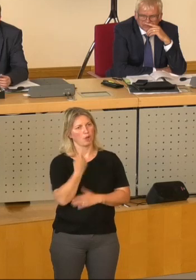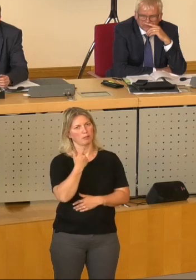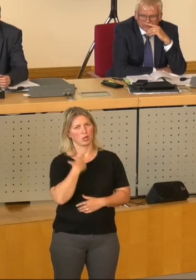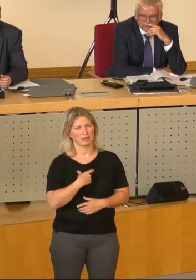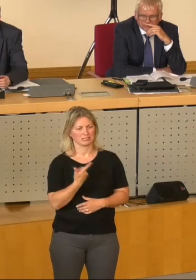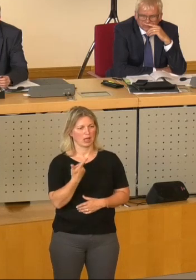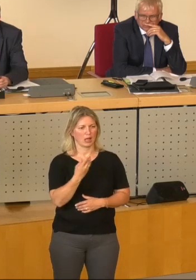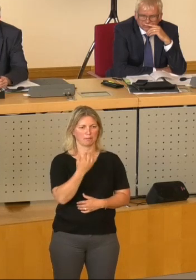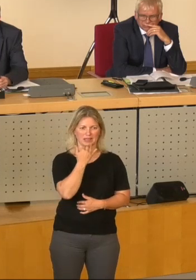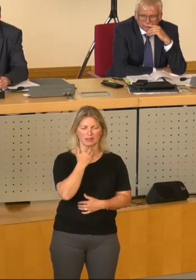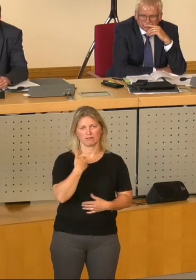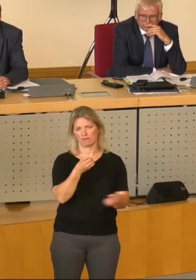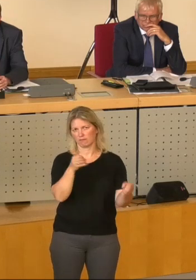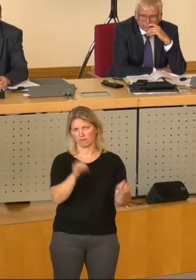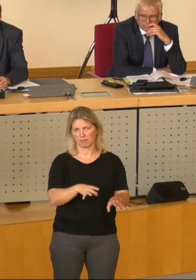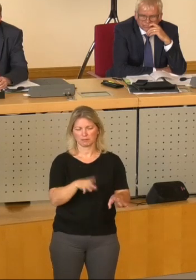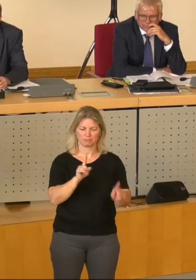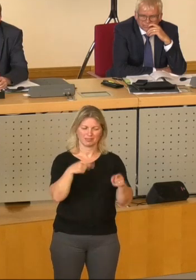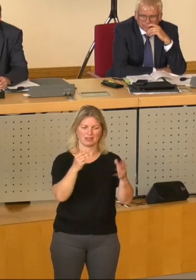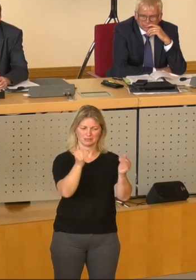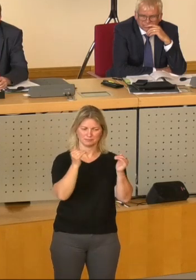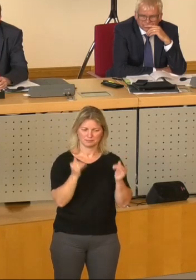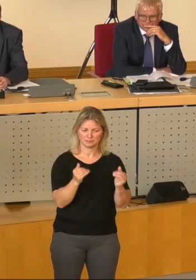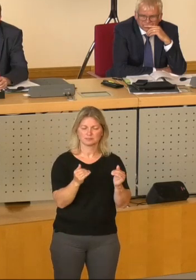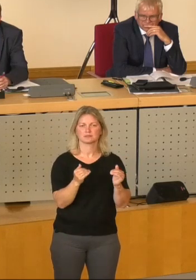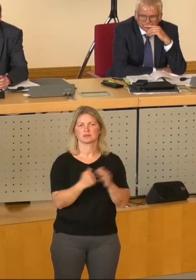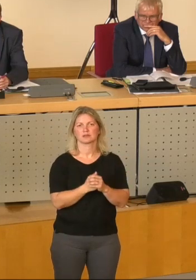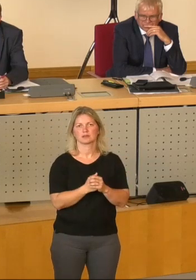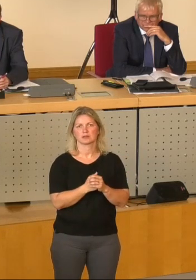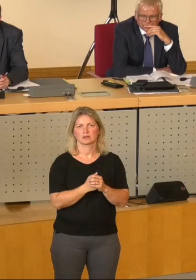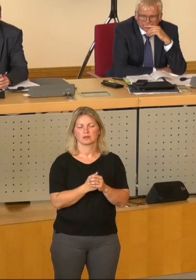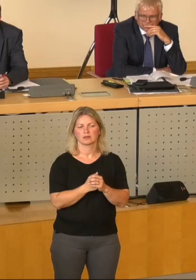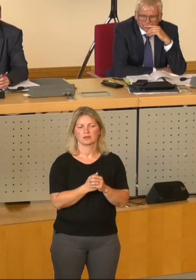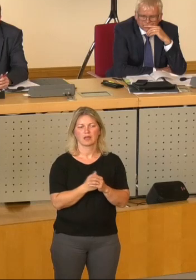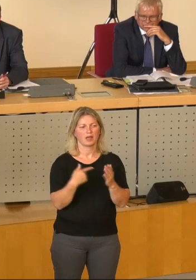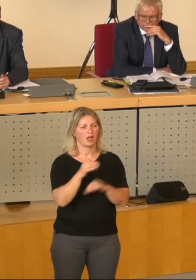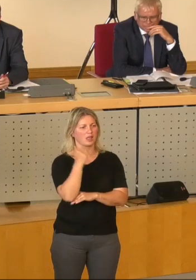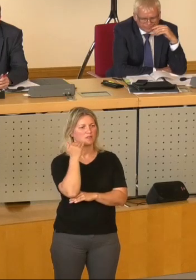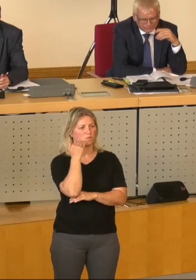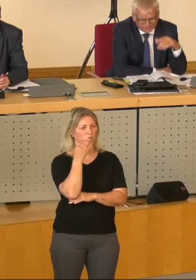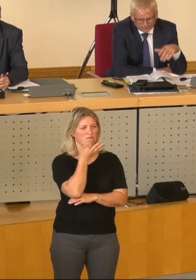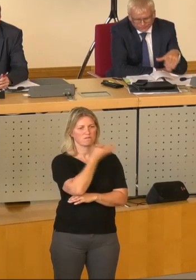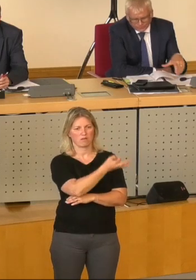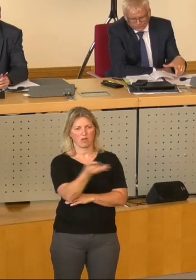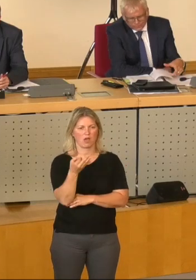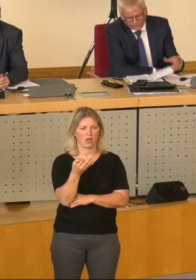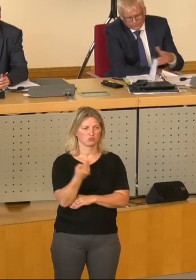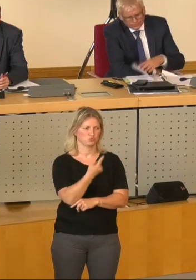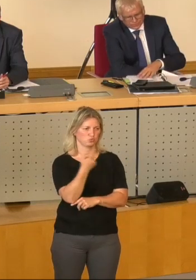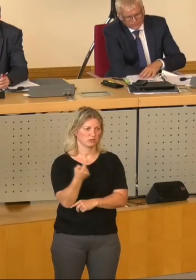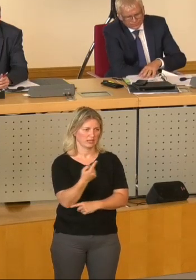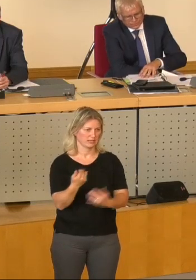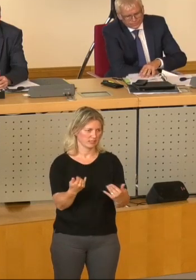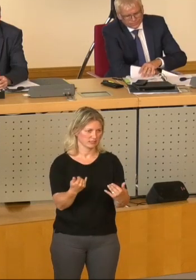Das verzichte ich. Wir kommen als nächstes zur Einwohner-Fragestunde